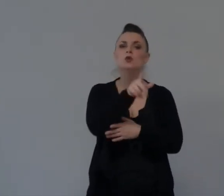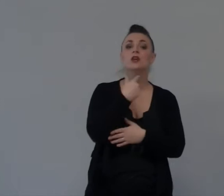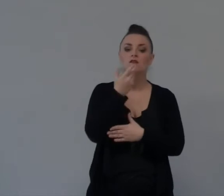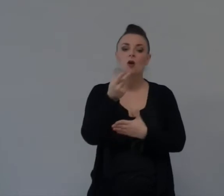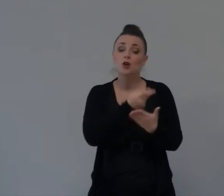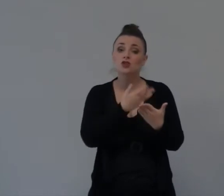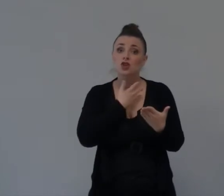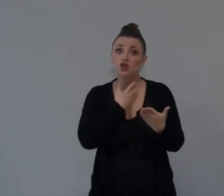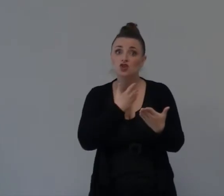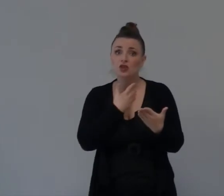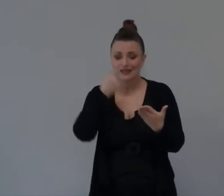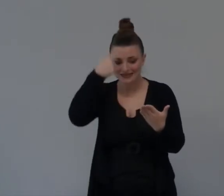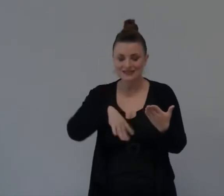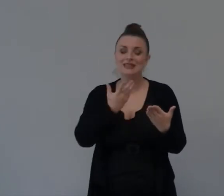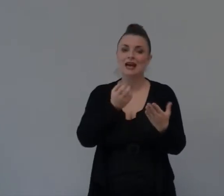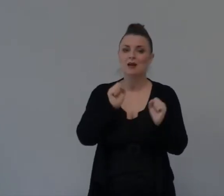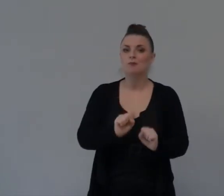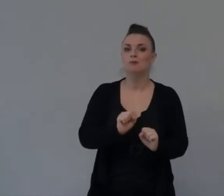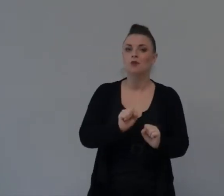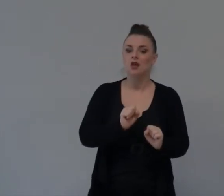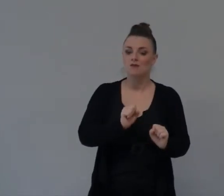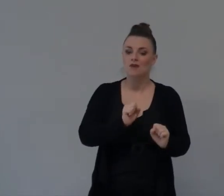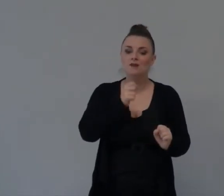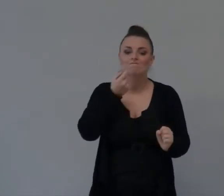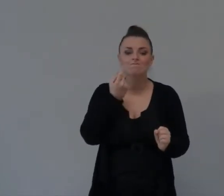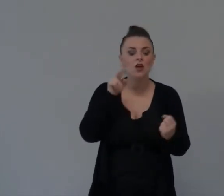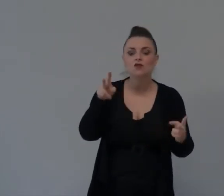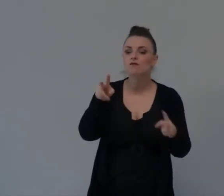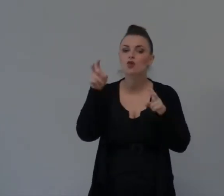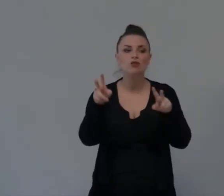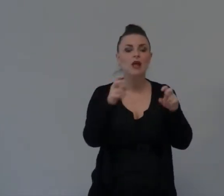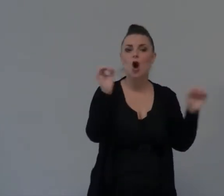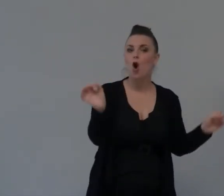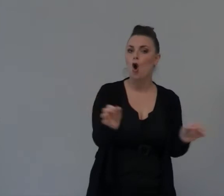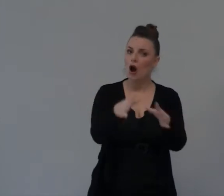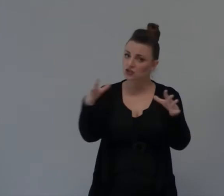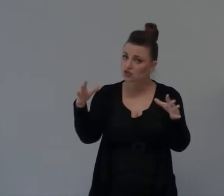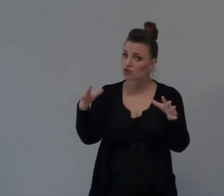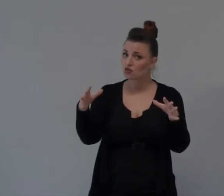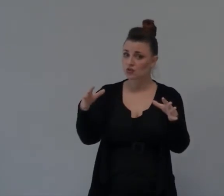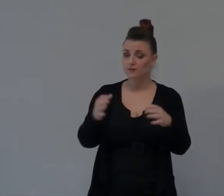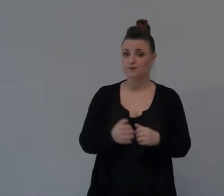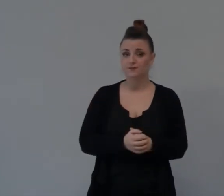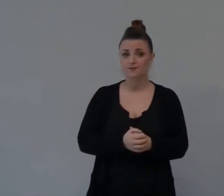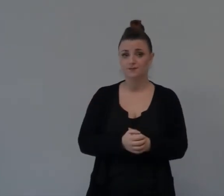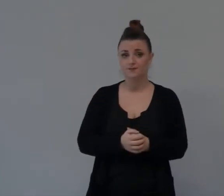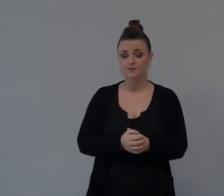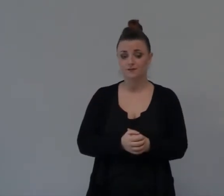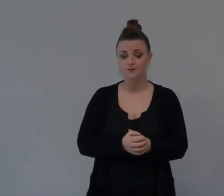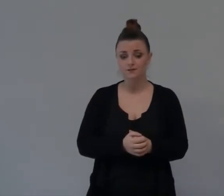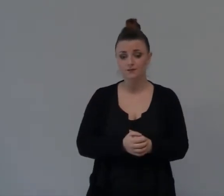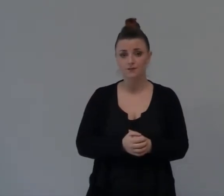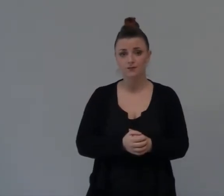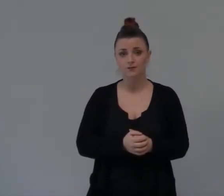come Ci è riuscito Sfruttando Le occasioni E le persone Come aveva Voleva